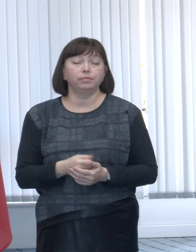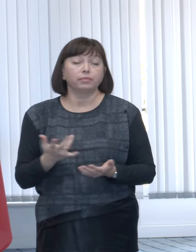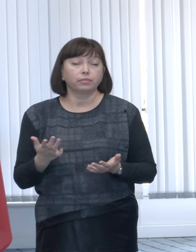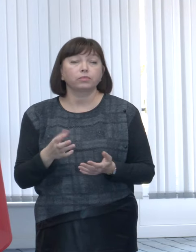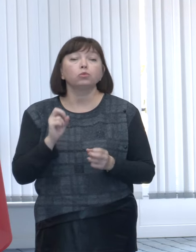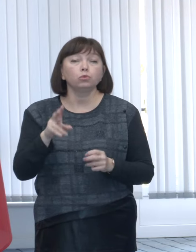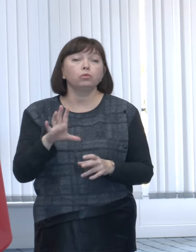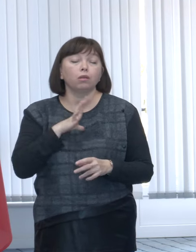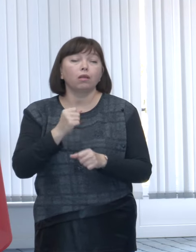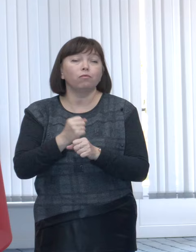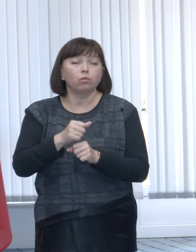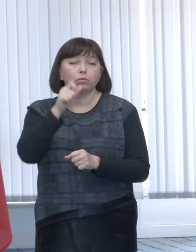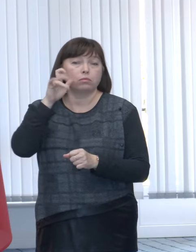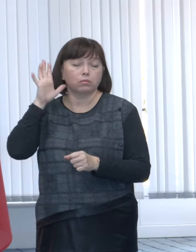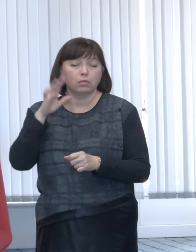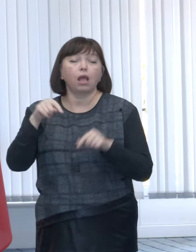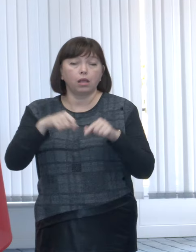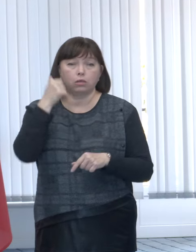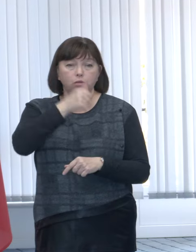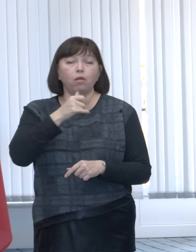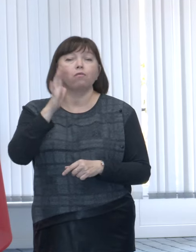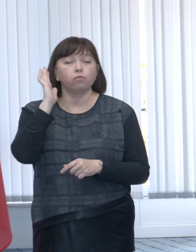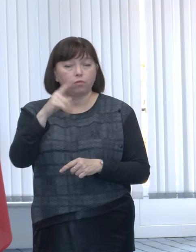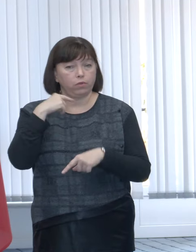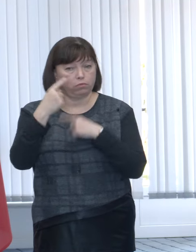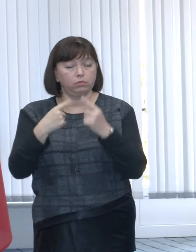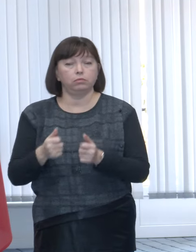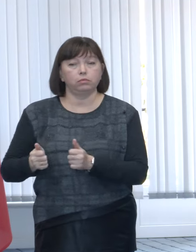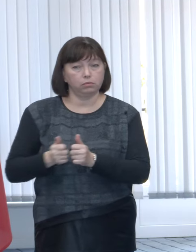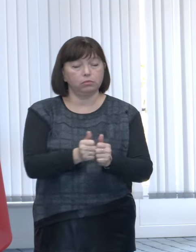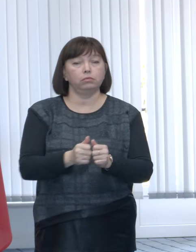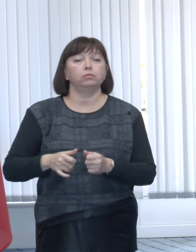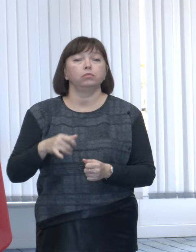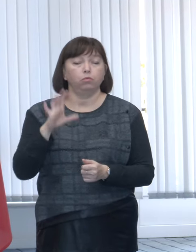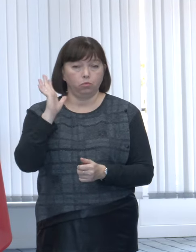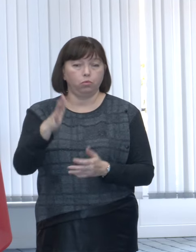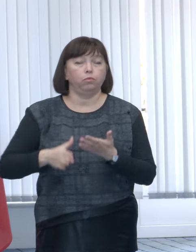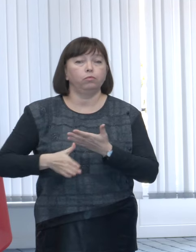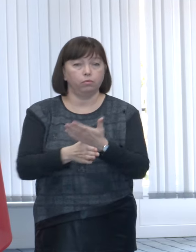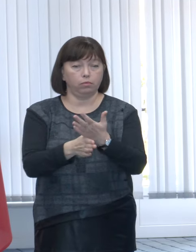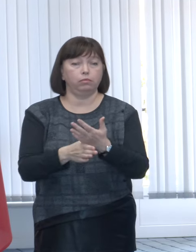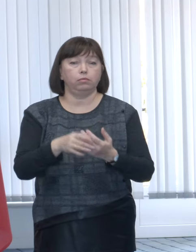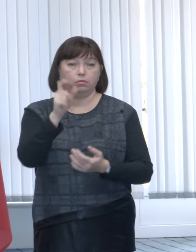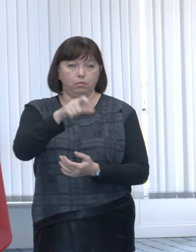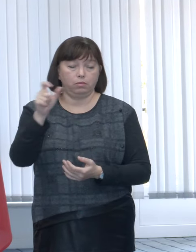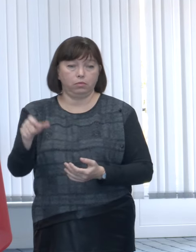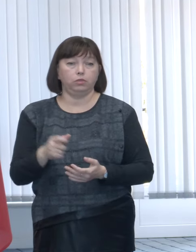dar, cum am făcut în anii precedenți, și în acest an, vom fi mai aproape, ne vom asigura că suntem aproape de cetățeni și